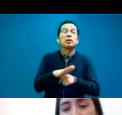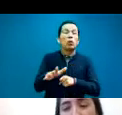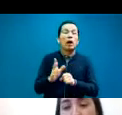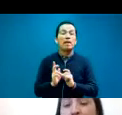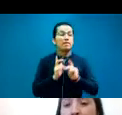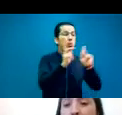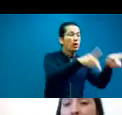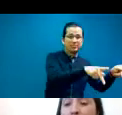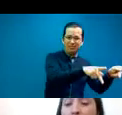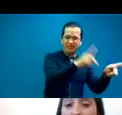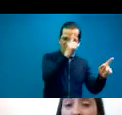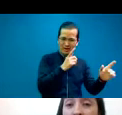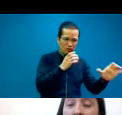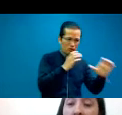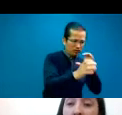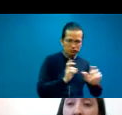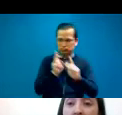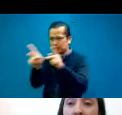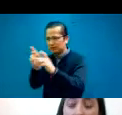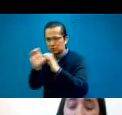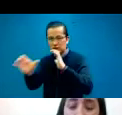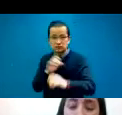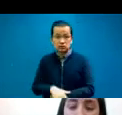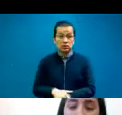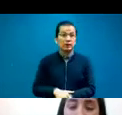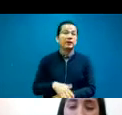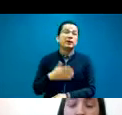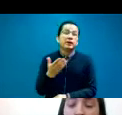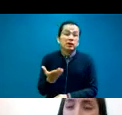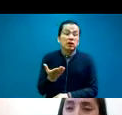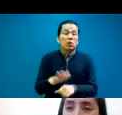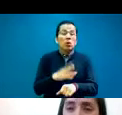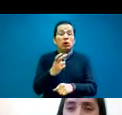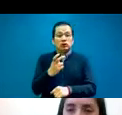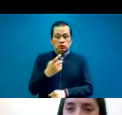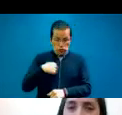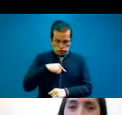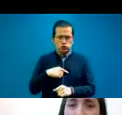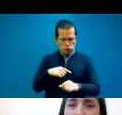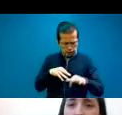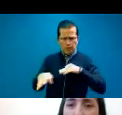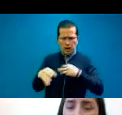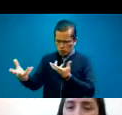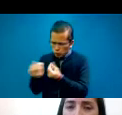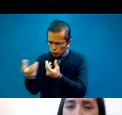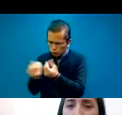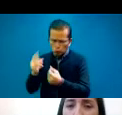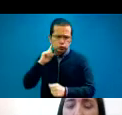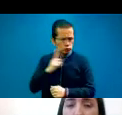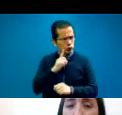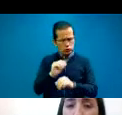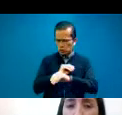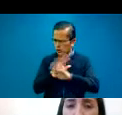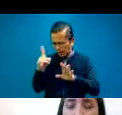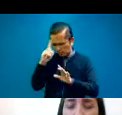no solo hacemos un fuerte trabajo de alguien, con la comunidad sorda, ¿no? En poder tener un